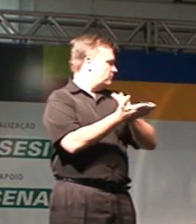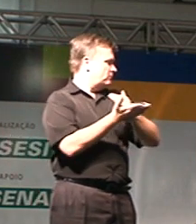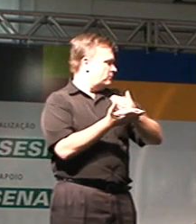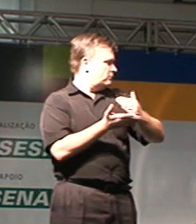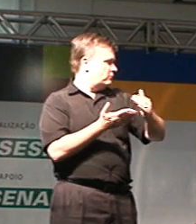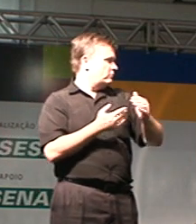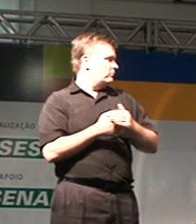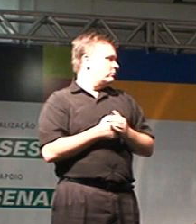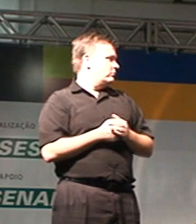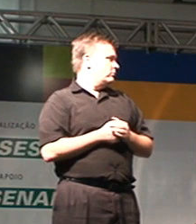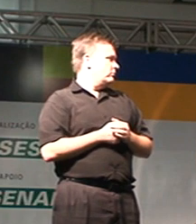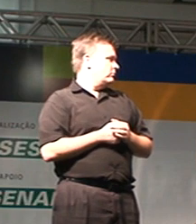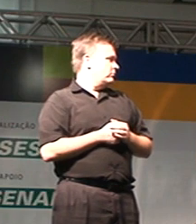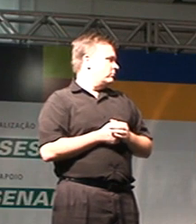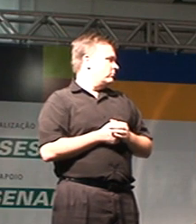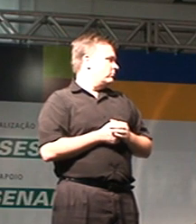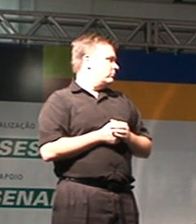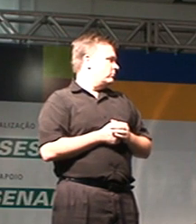o doutor Ricardo?